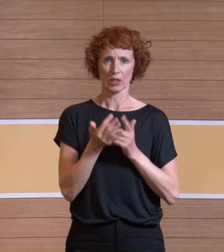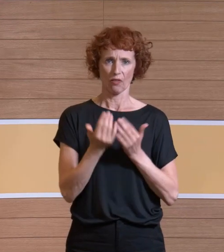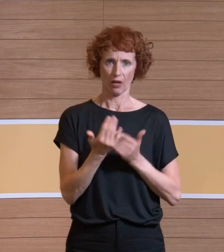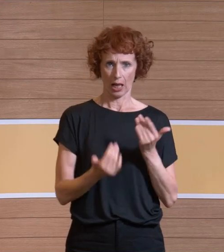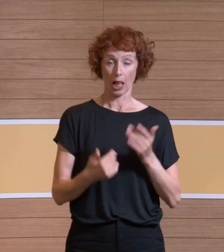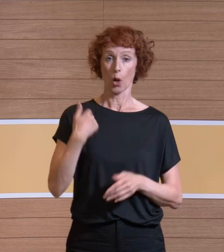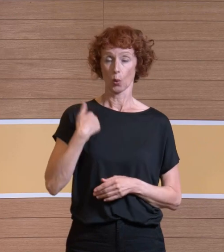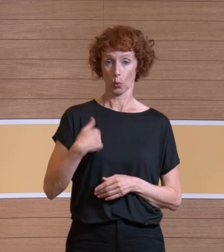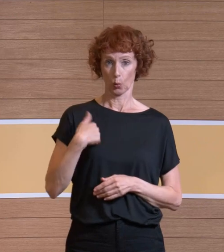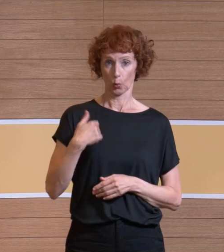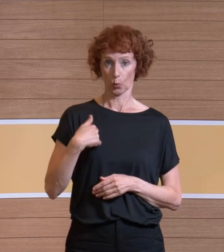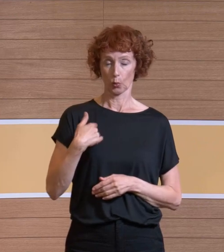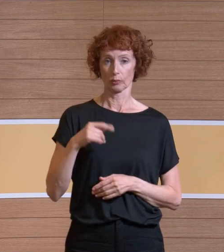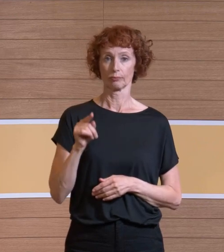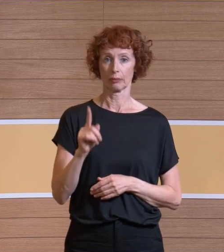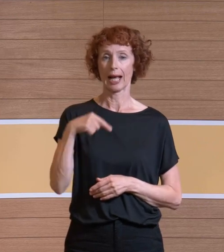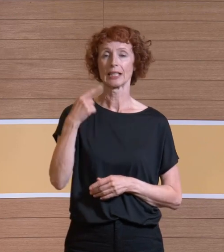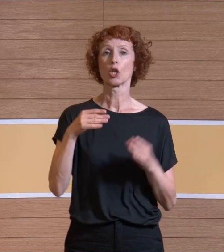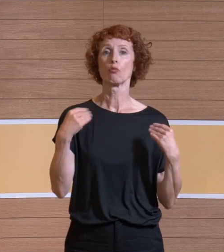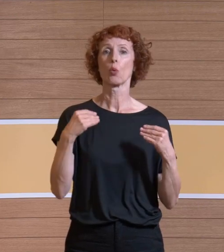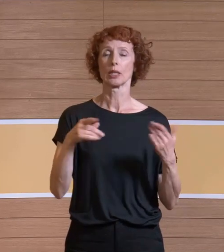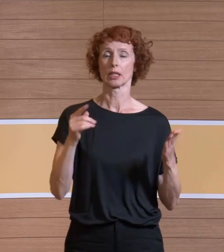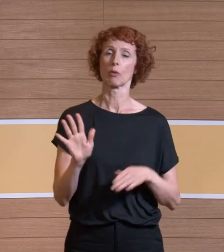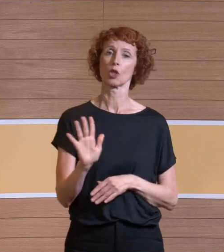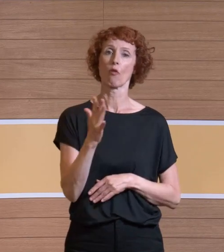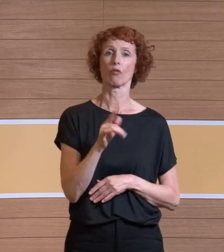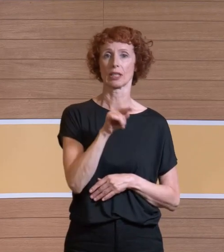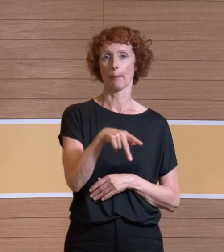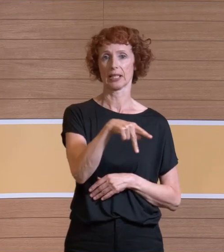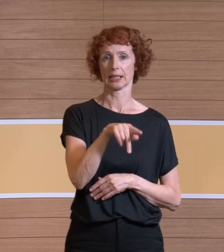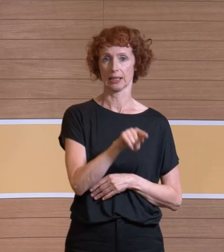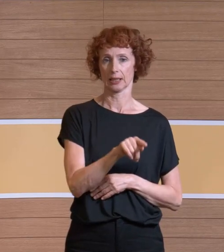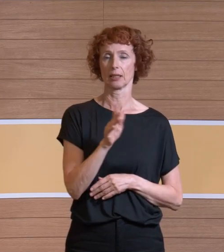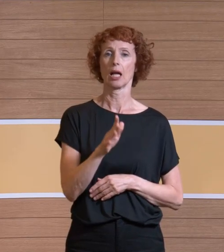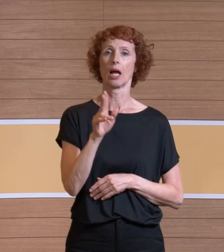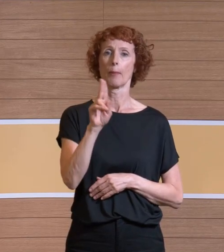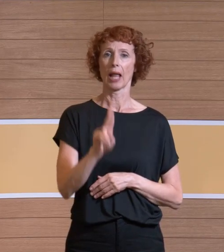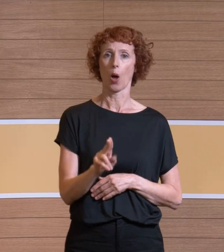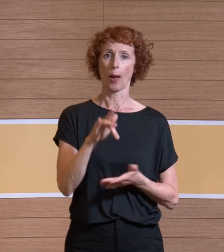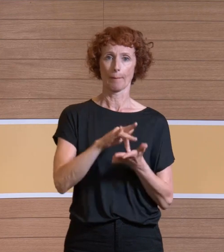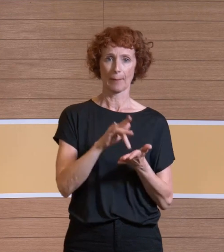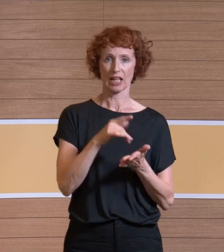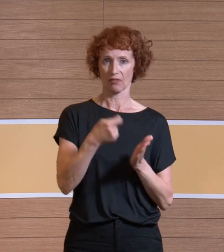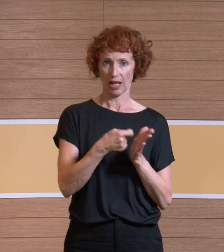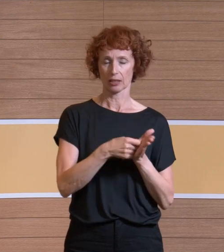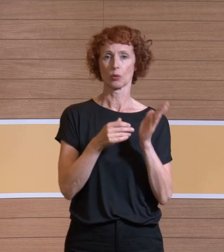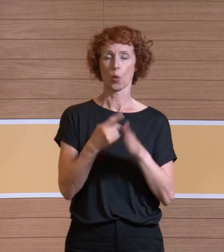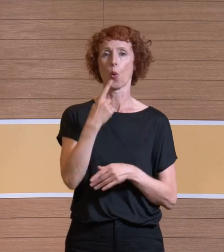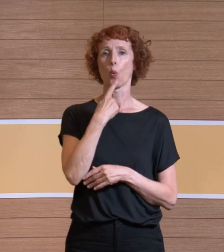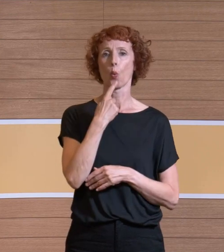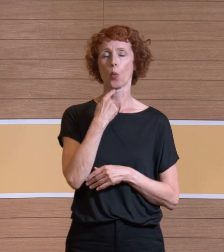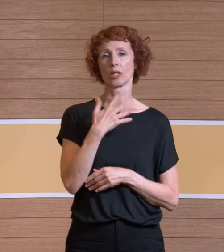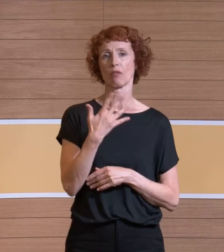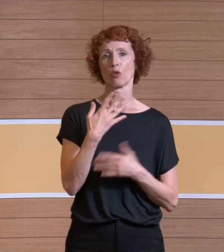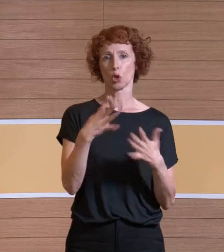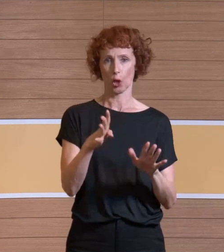Grün, auch in allen folgenden Folien dargestellt, die fünfte Perzentile. Blau ist der Mittelwert. Rot, die fünfundneunzigste Perzentile. Und